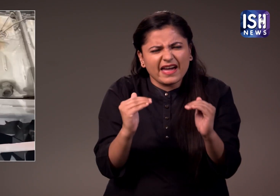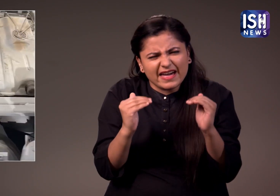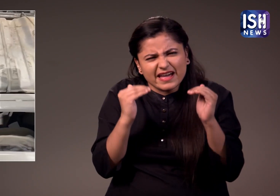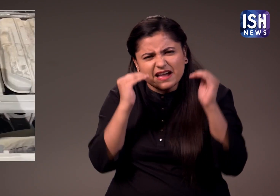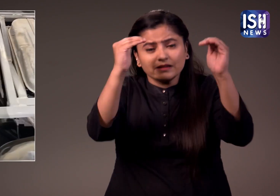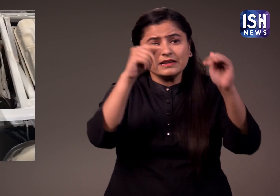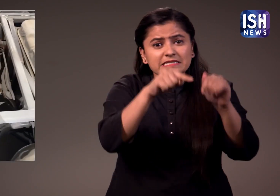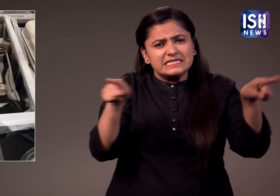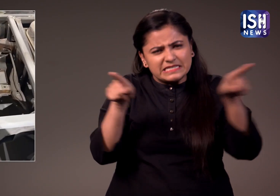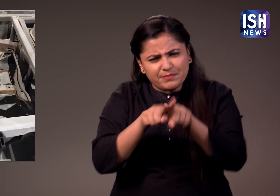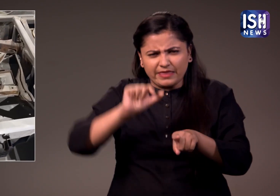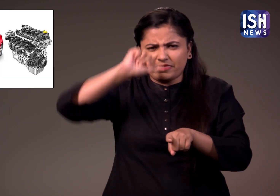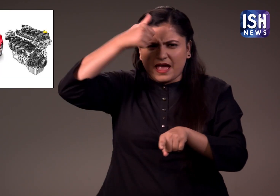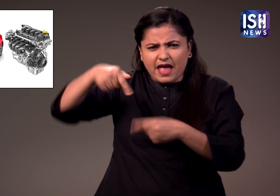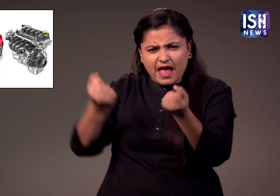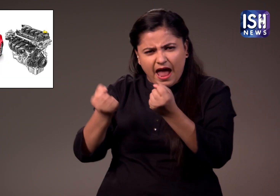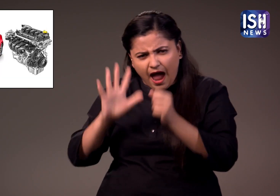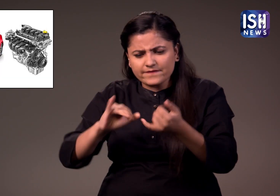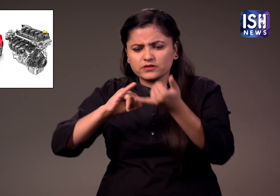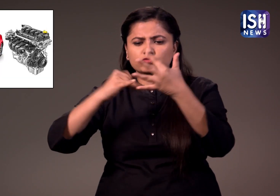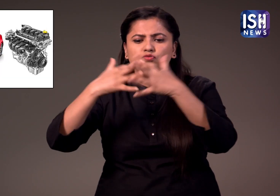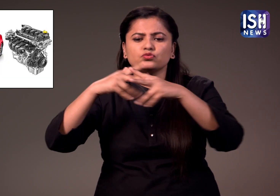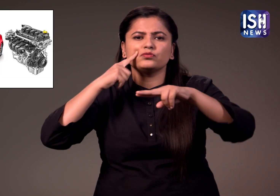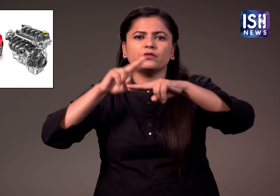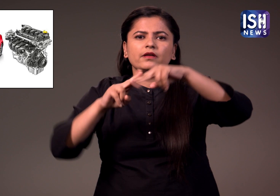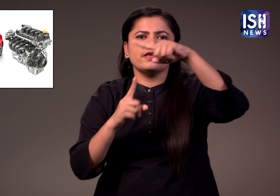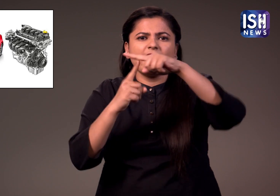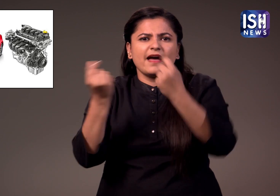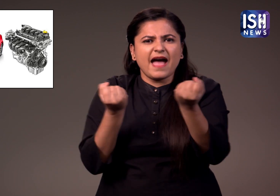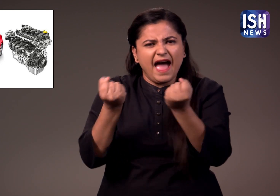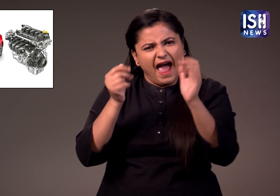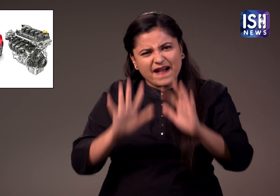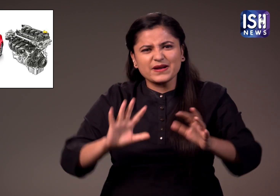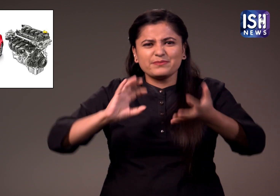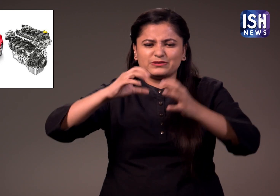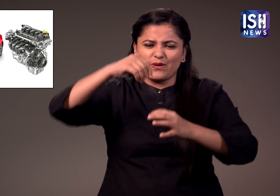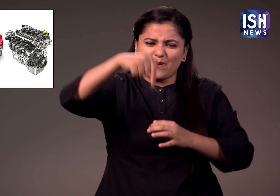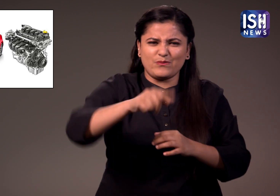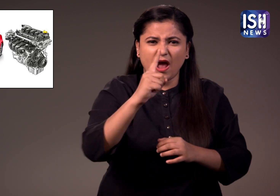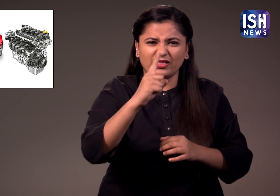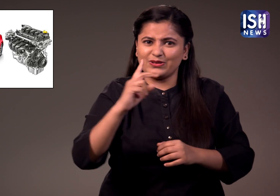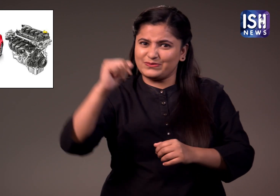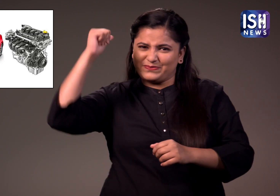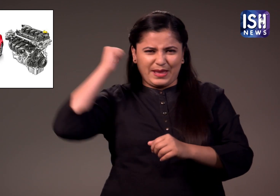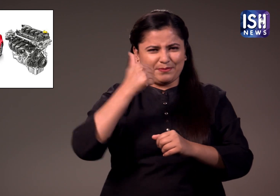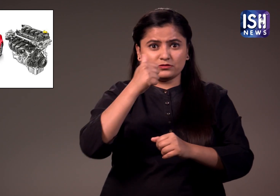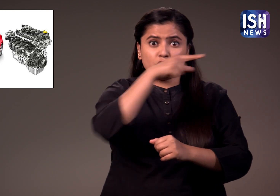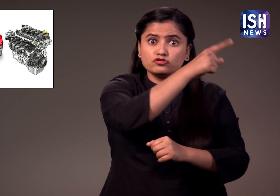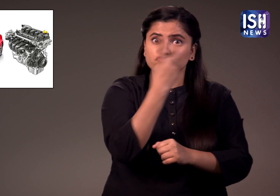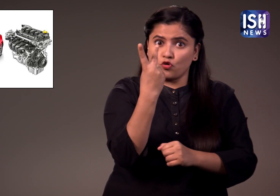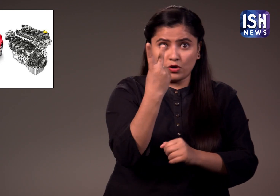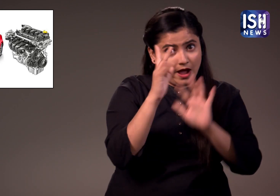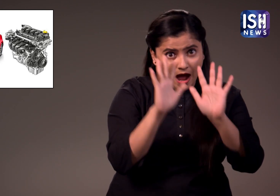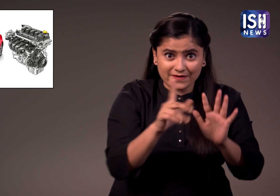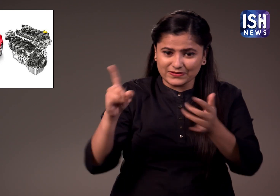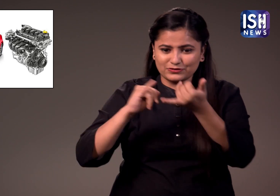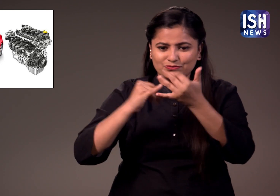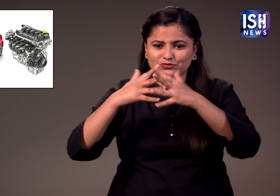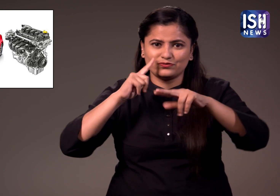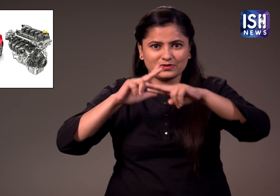कहा जाता है भारतिय गाड़ी श्विफ्ट में आगे एक V4 इंजन होता है और यह एक बेजिक इंजन है V8